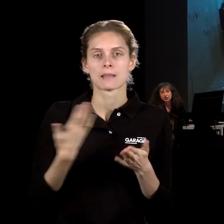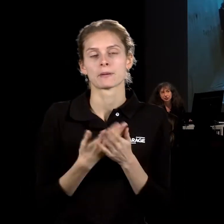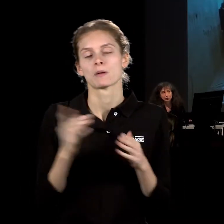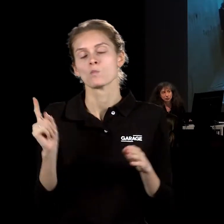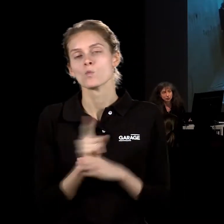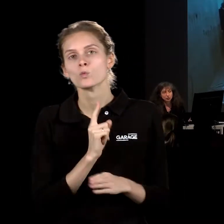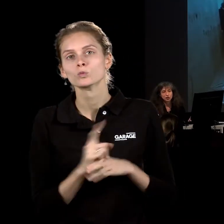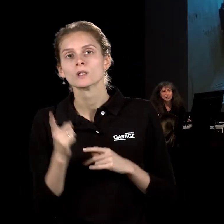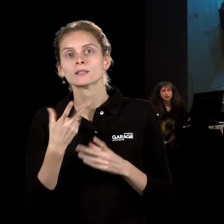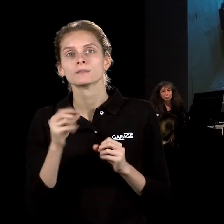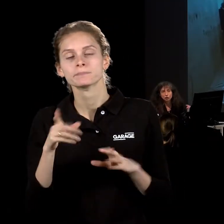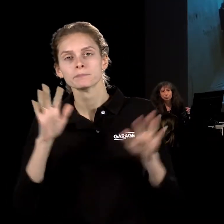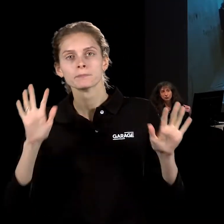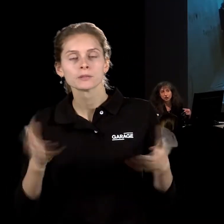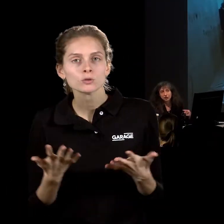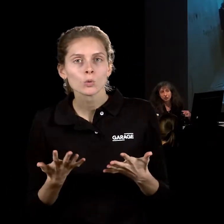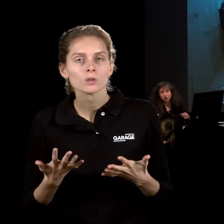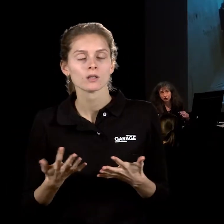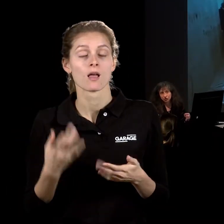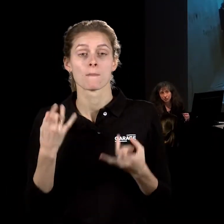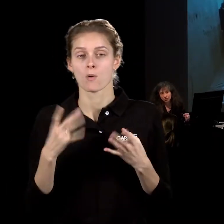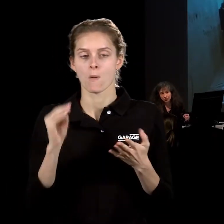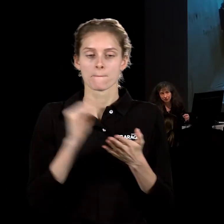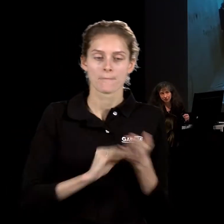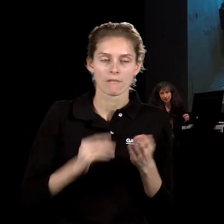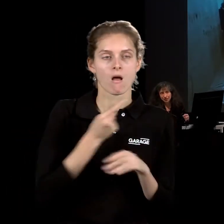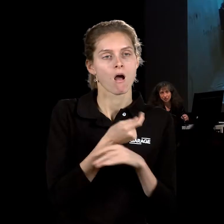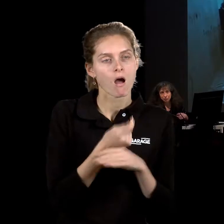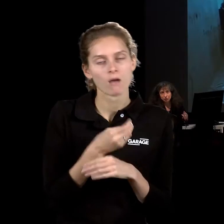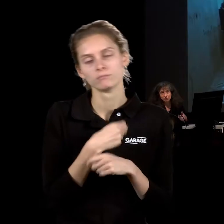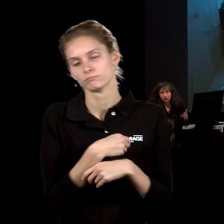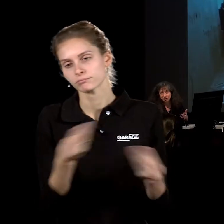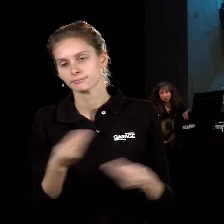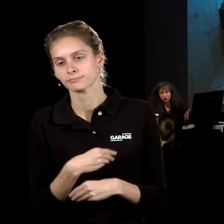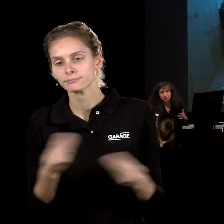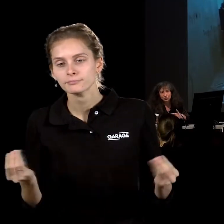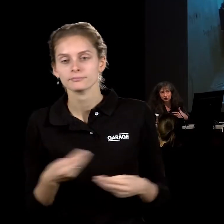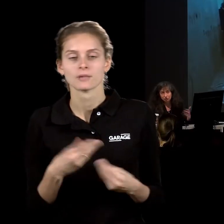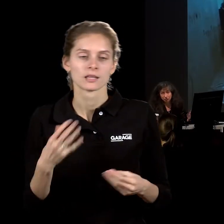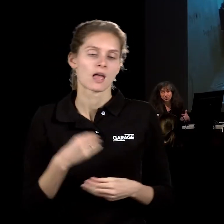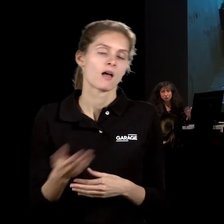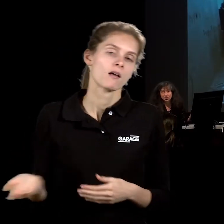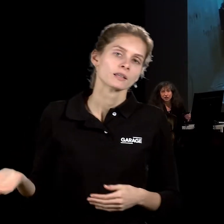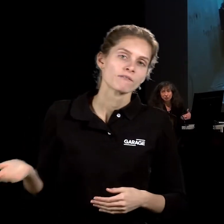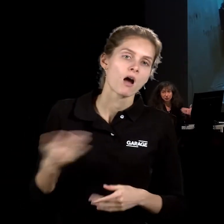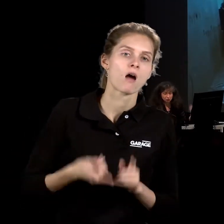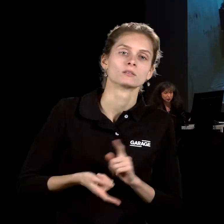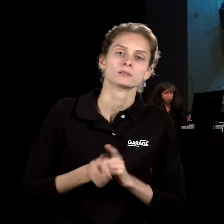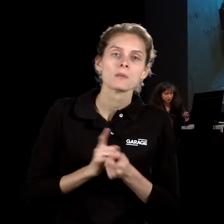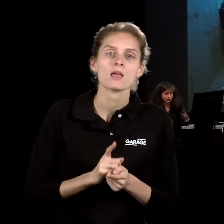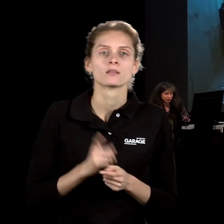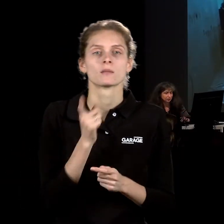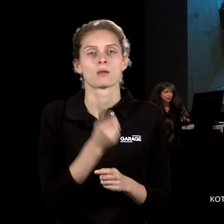музее, где это происходит. Не просто повторяется история с кормлением, не просто повторяется история, давайте, с изменением